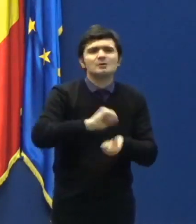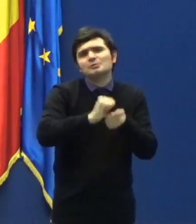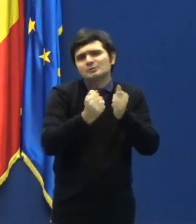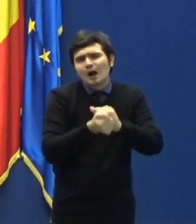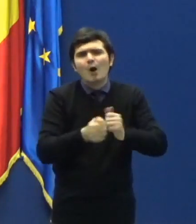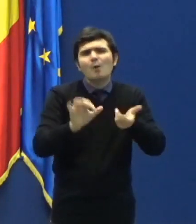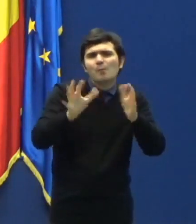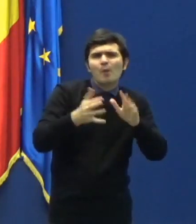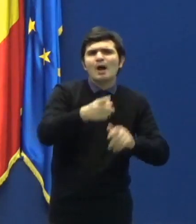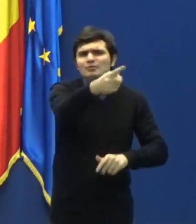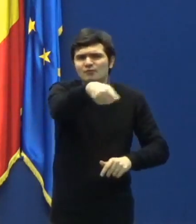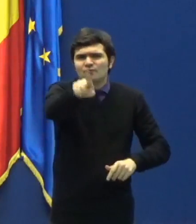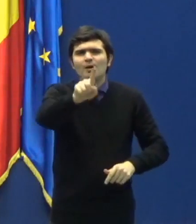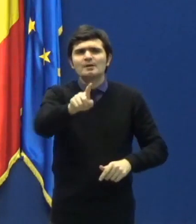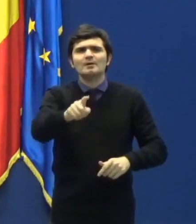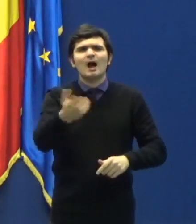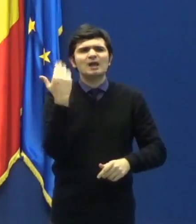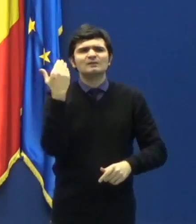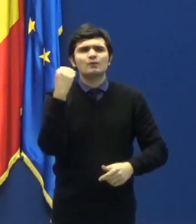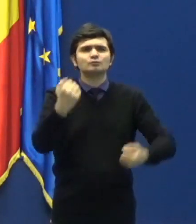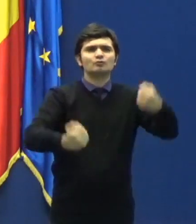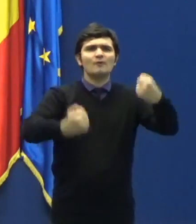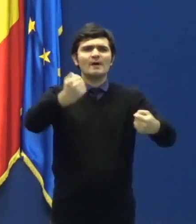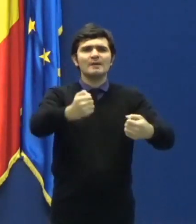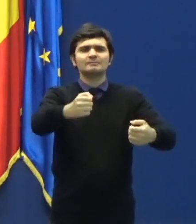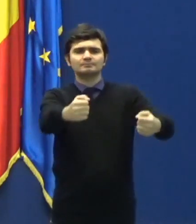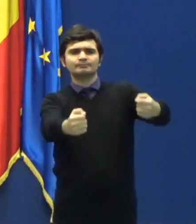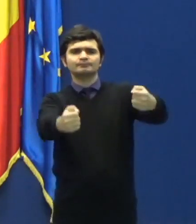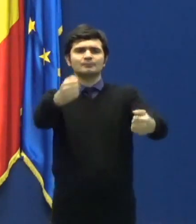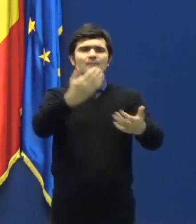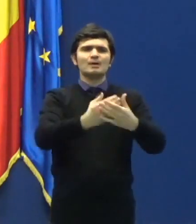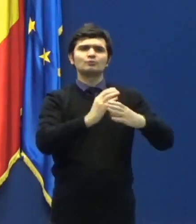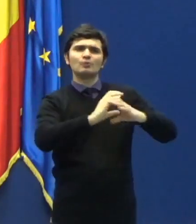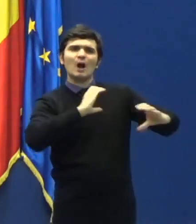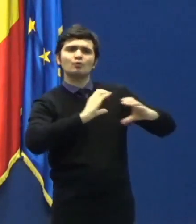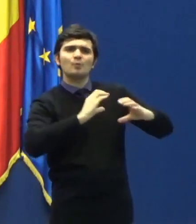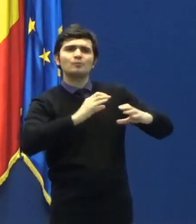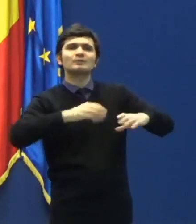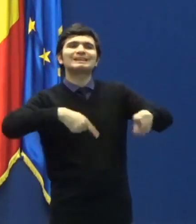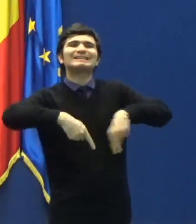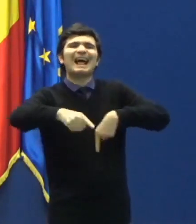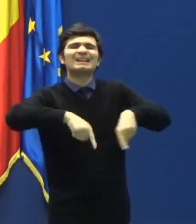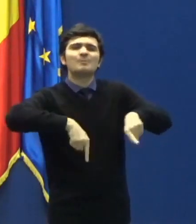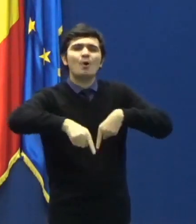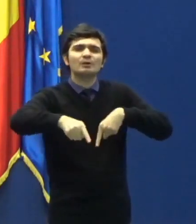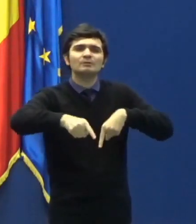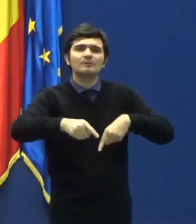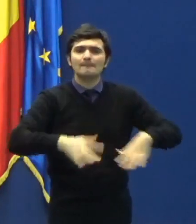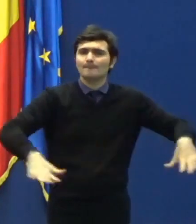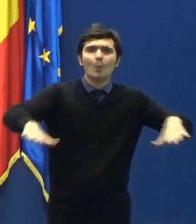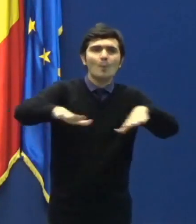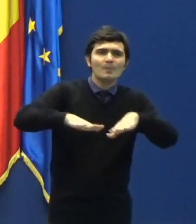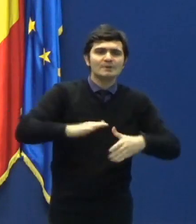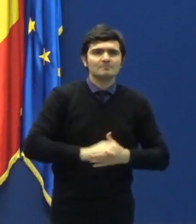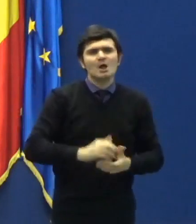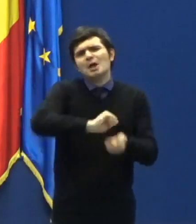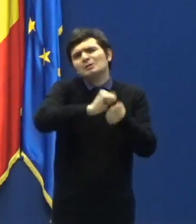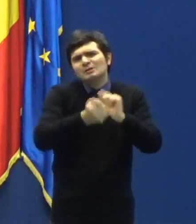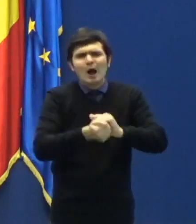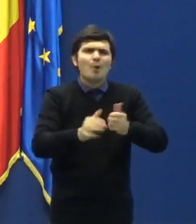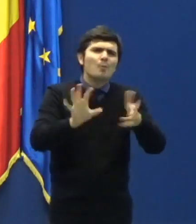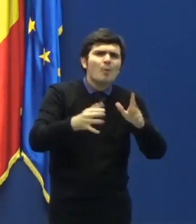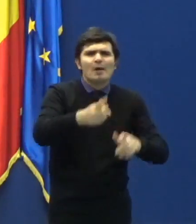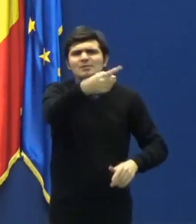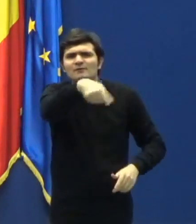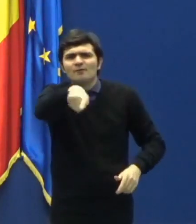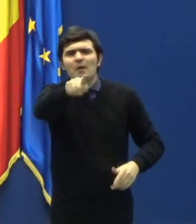un autobuz de transport public, ori ați trudit